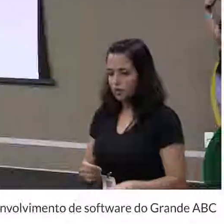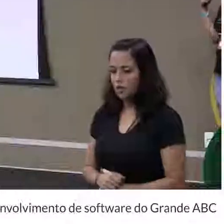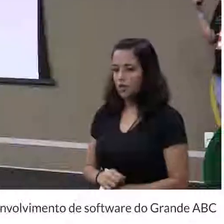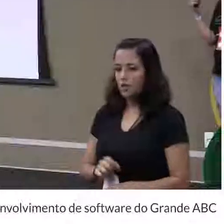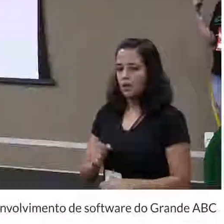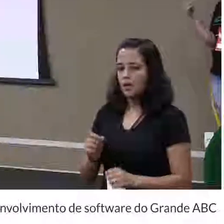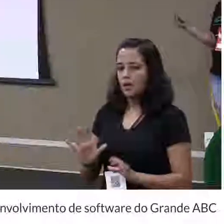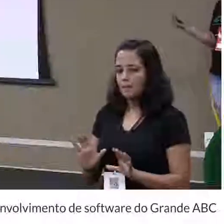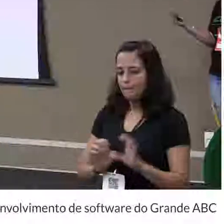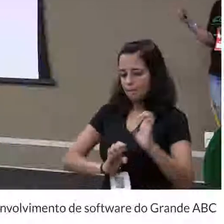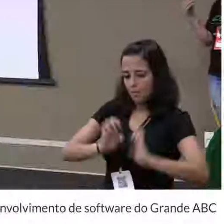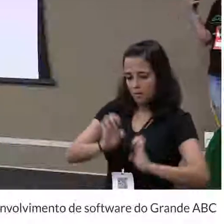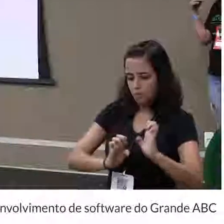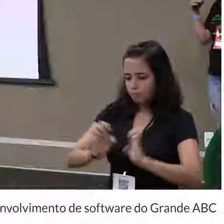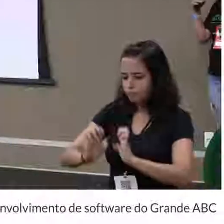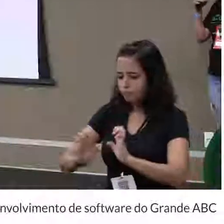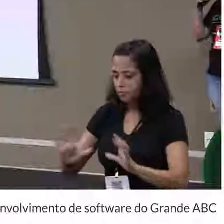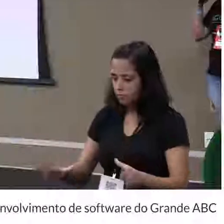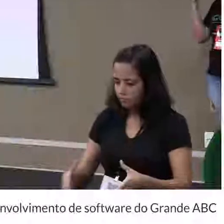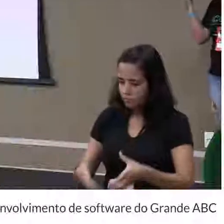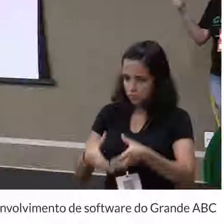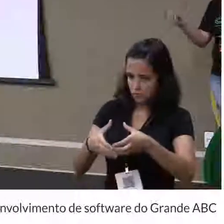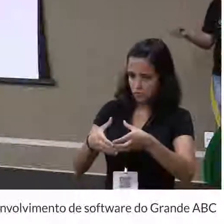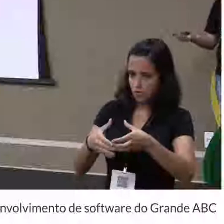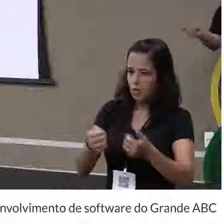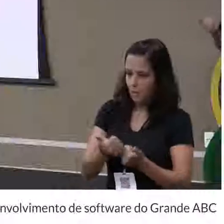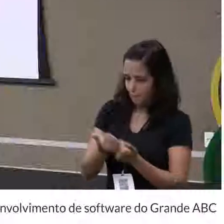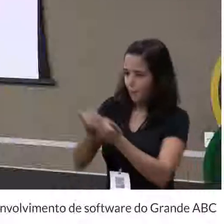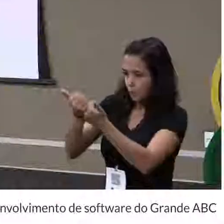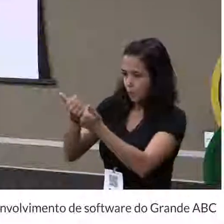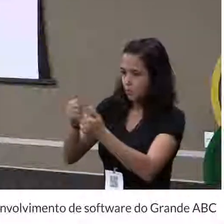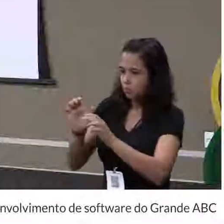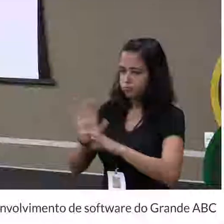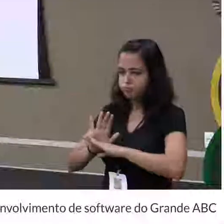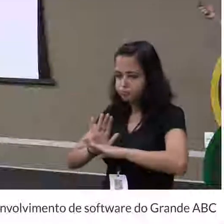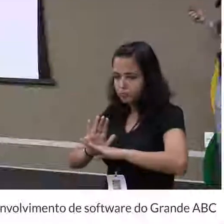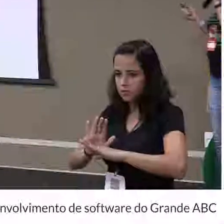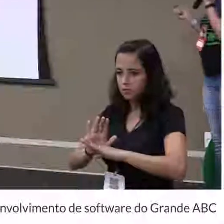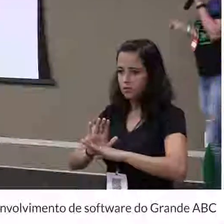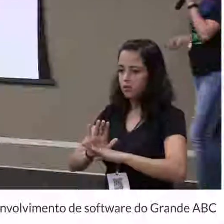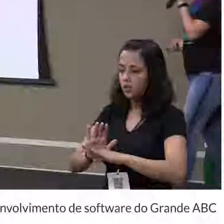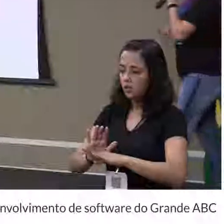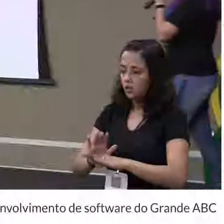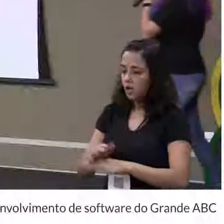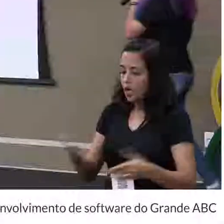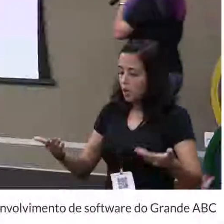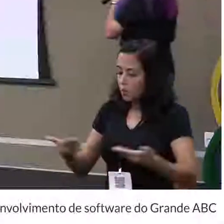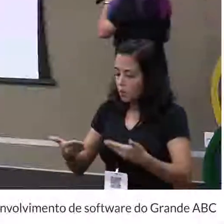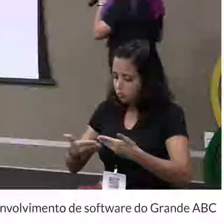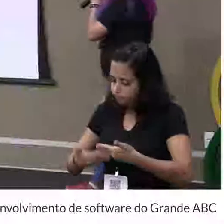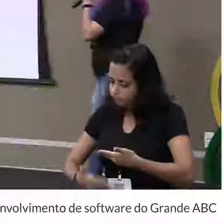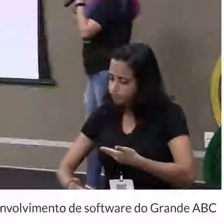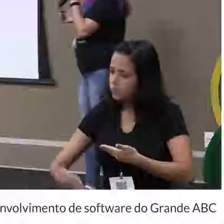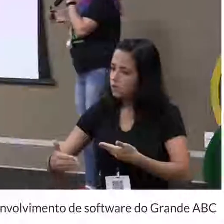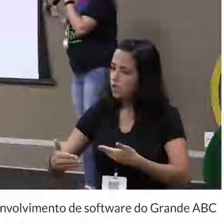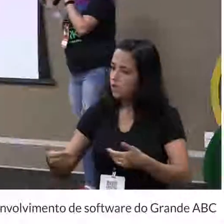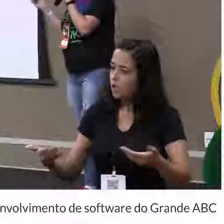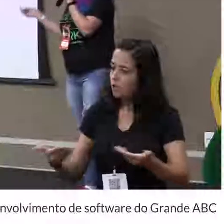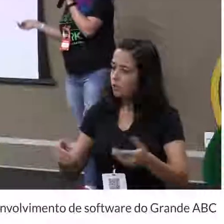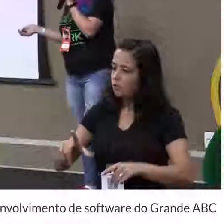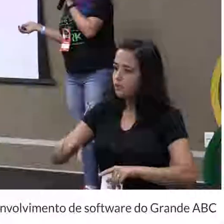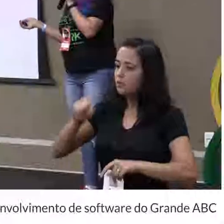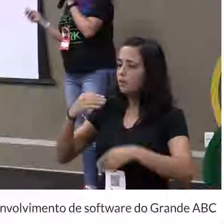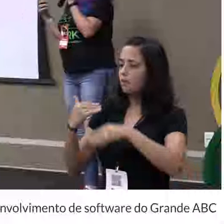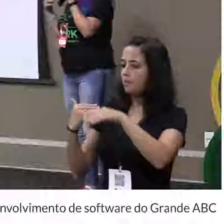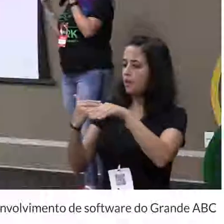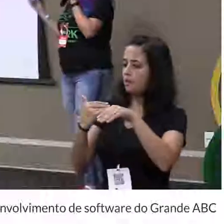empresas se juntaram, apoiaram a causa, né? E falaram, a partir de hoje a gente vai definir os